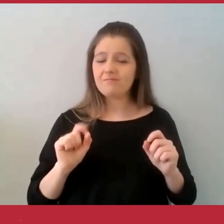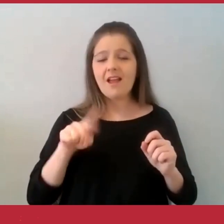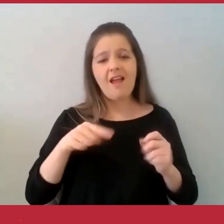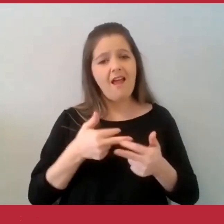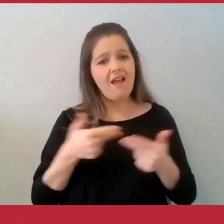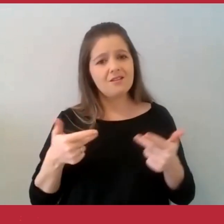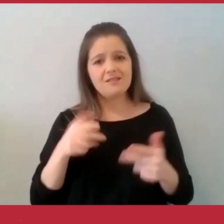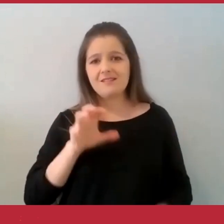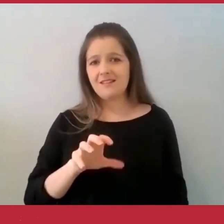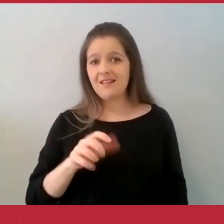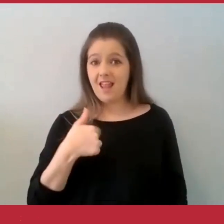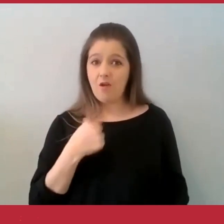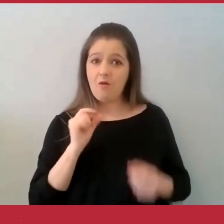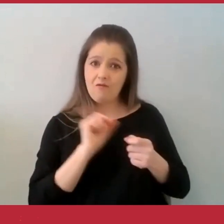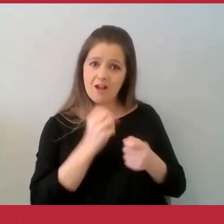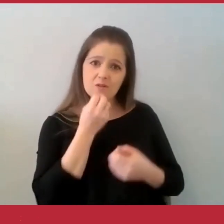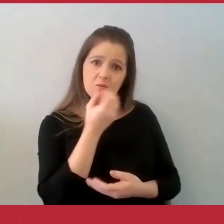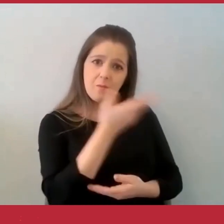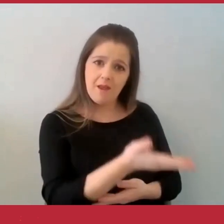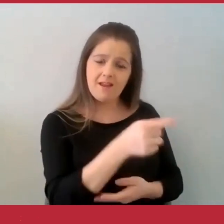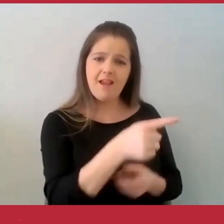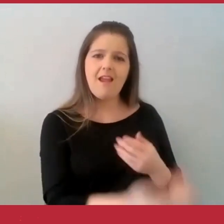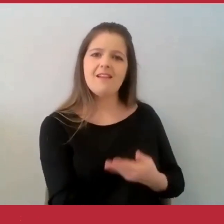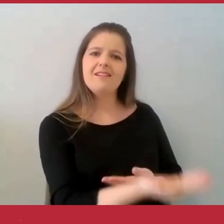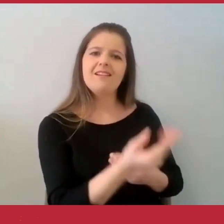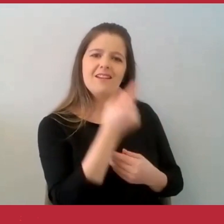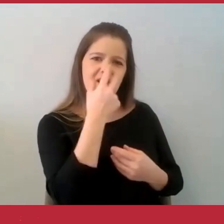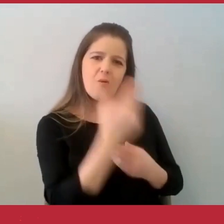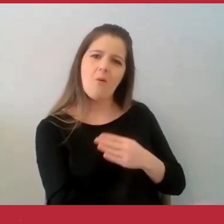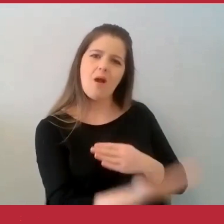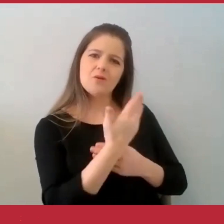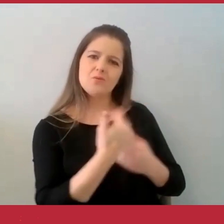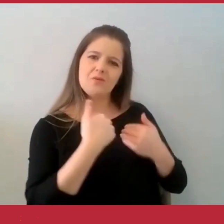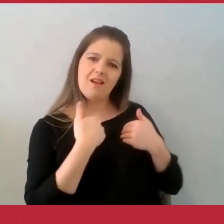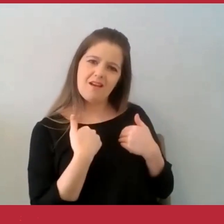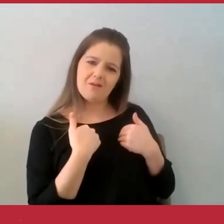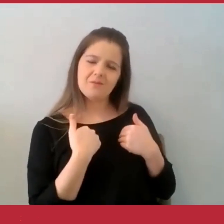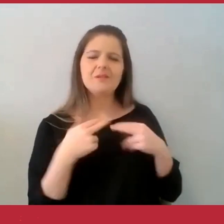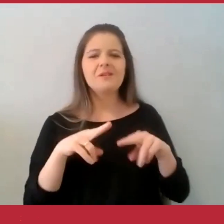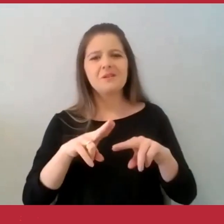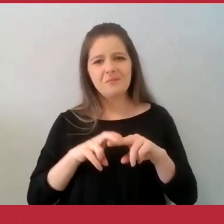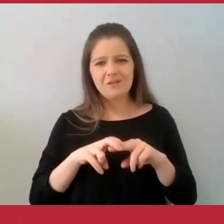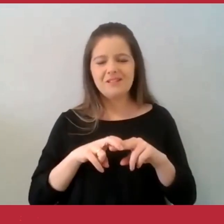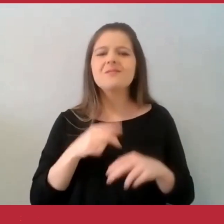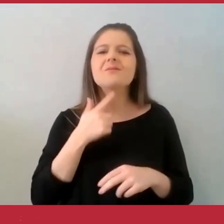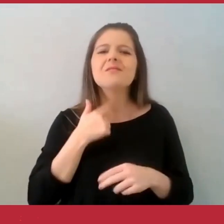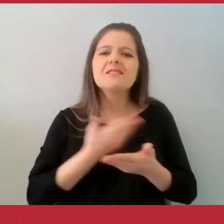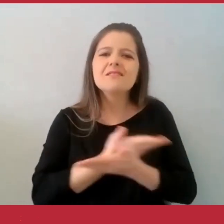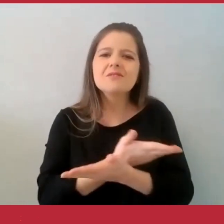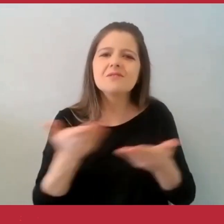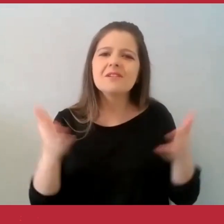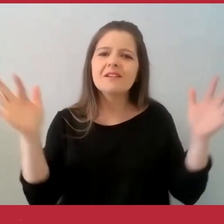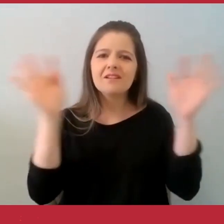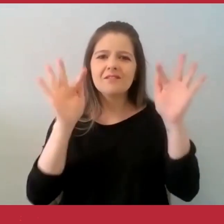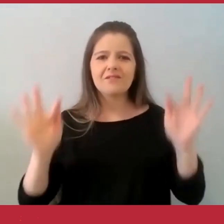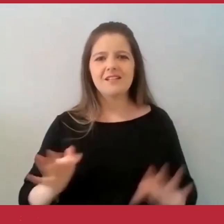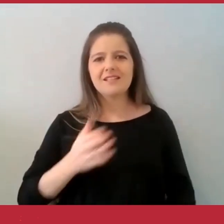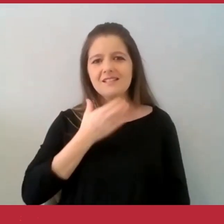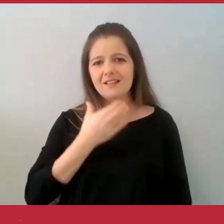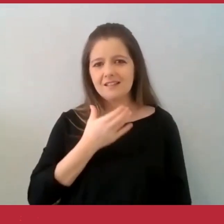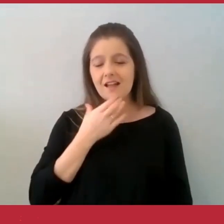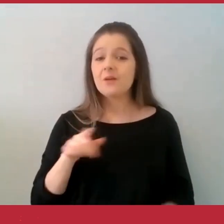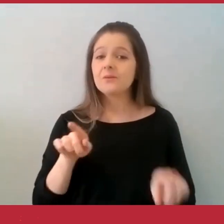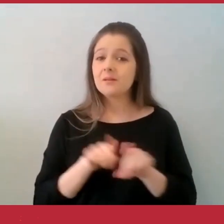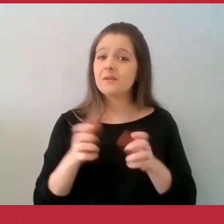faz o bem para nós. Desejamos a todos um feliz Natal. E eu agradeço a